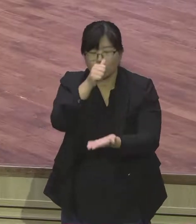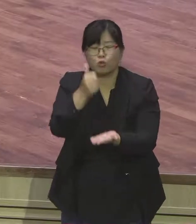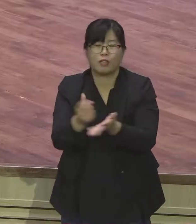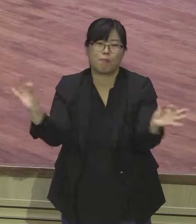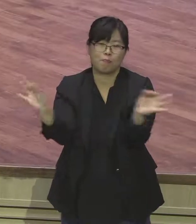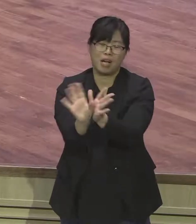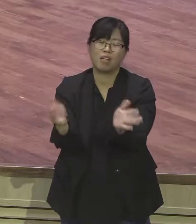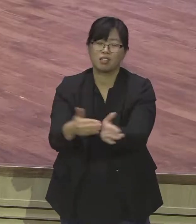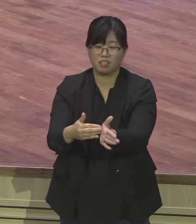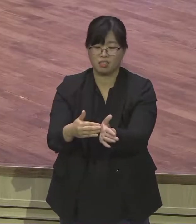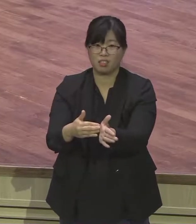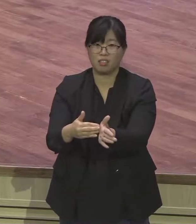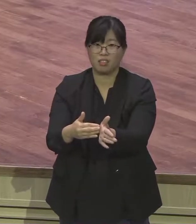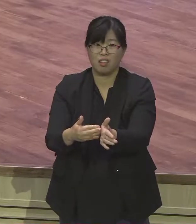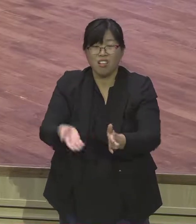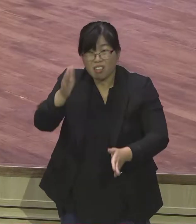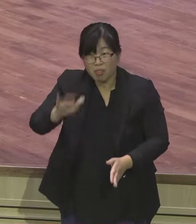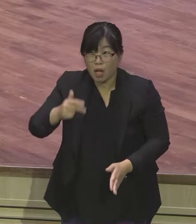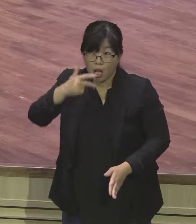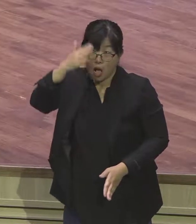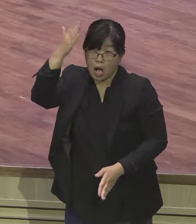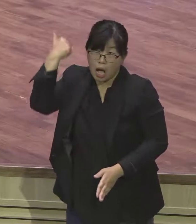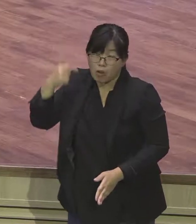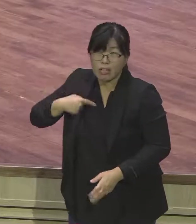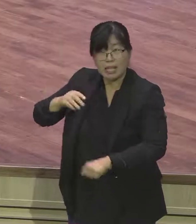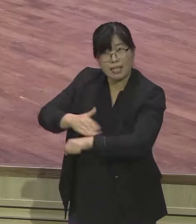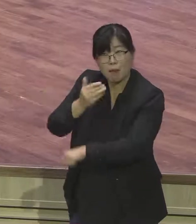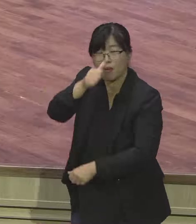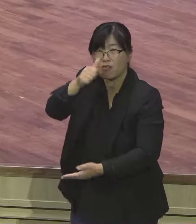과거의 사로잡혀 과거의 잡혀